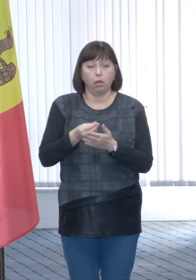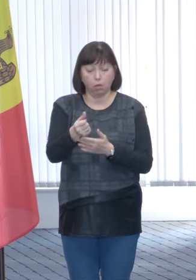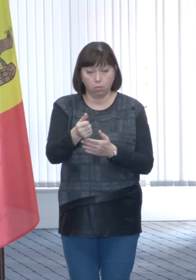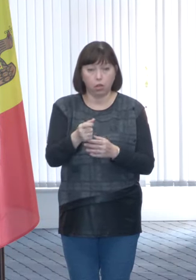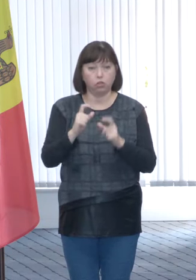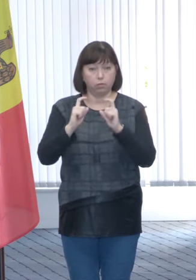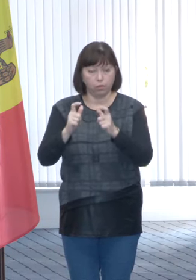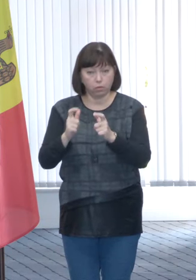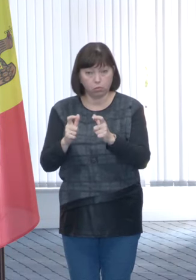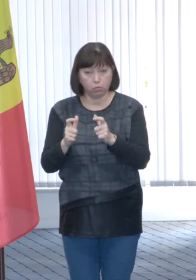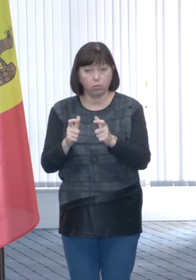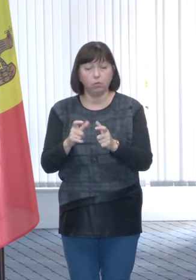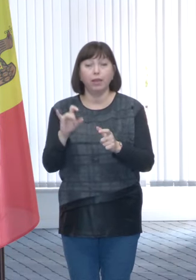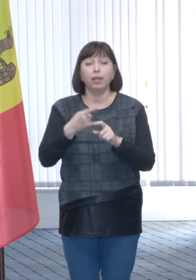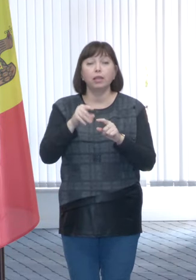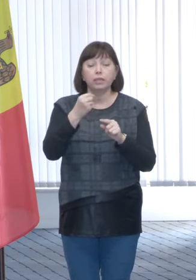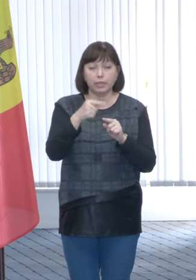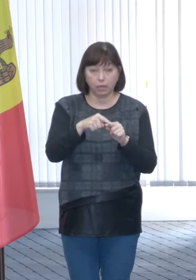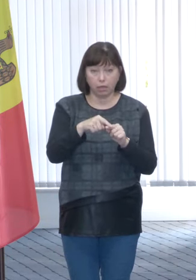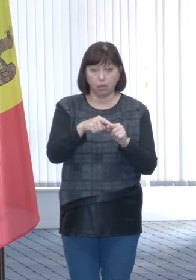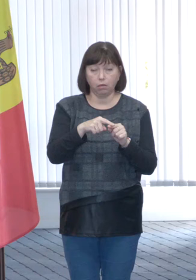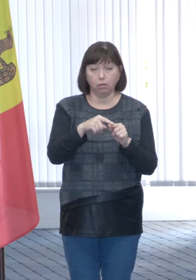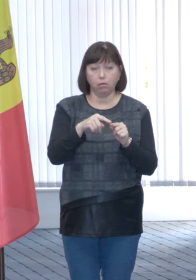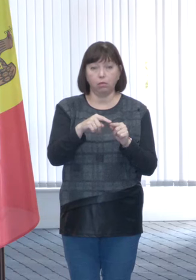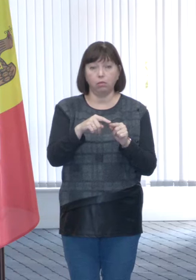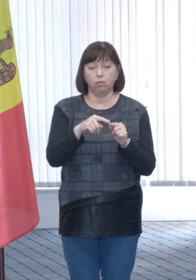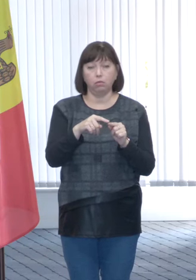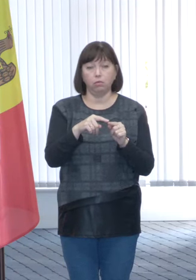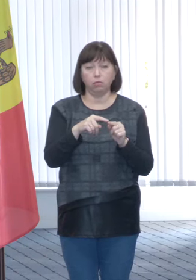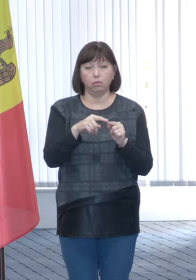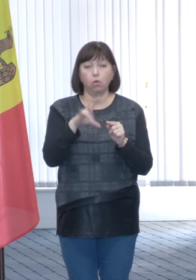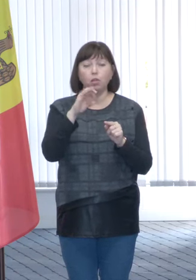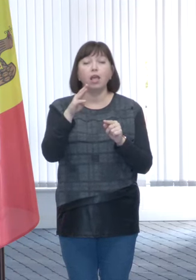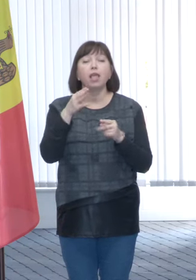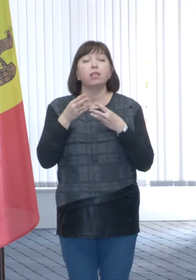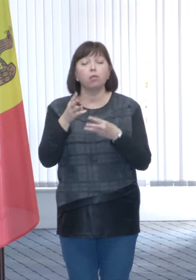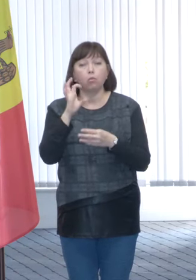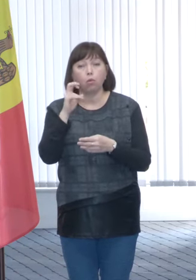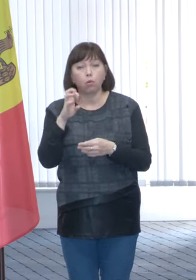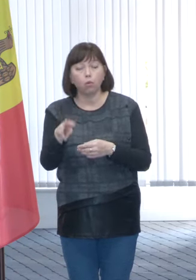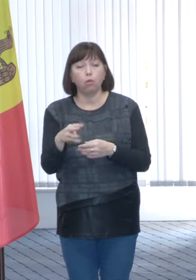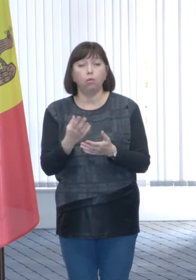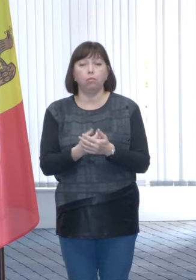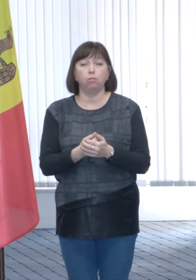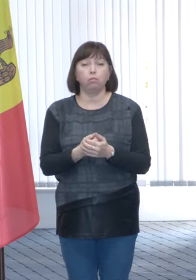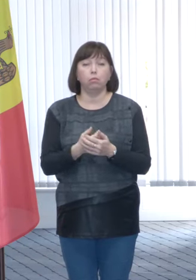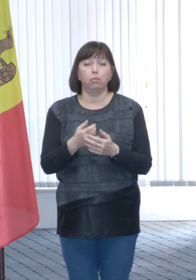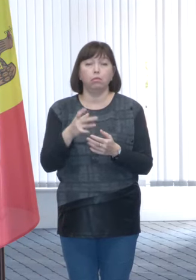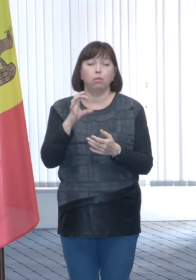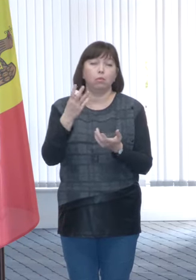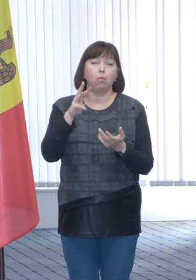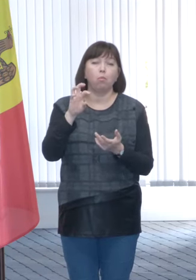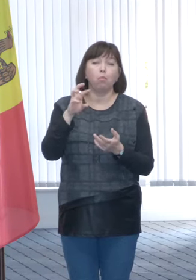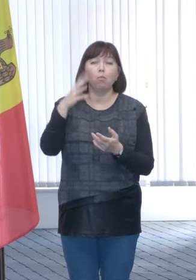factura respectiv urmării se puntează spre exemplu de la termocom sau de la mod